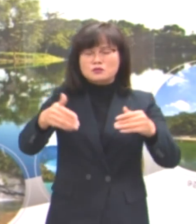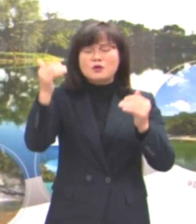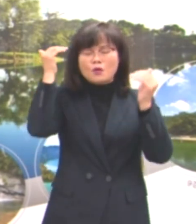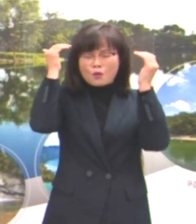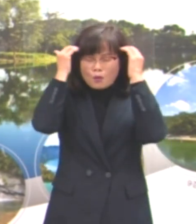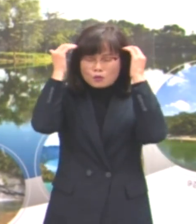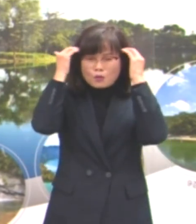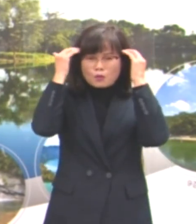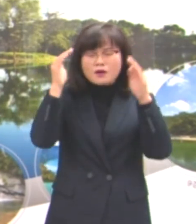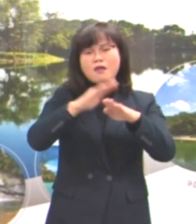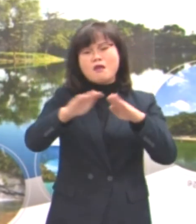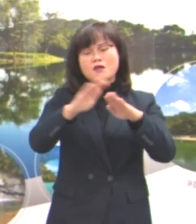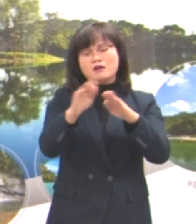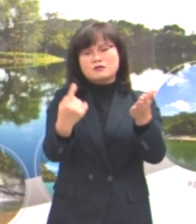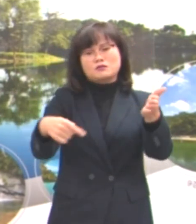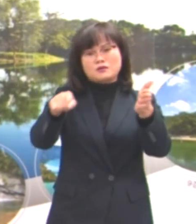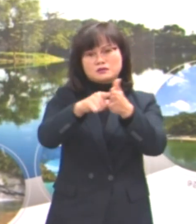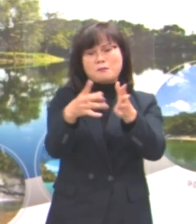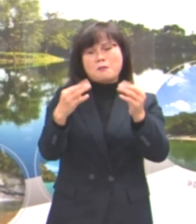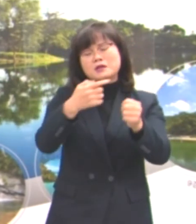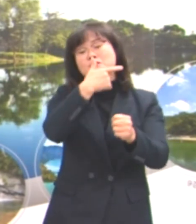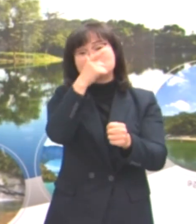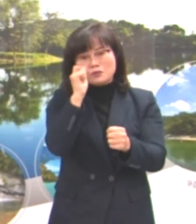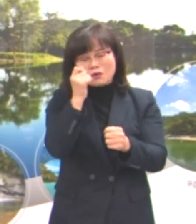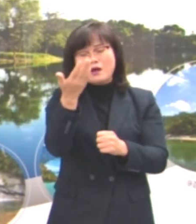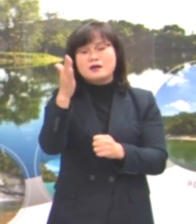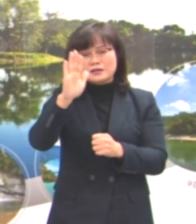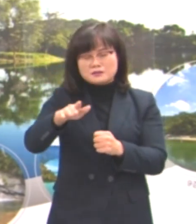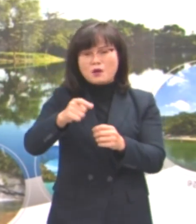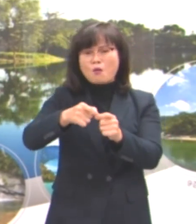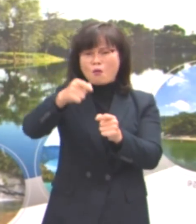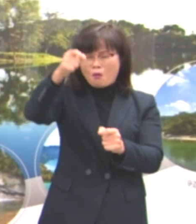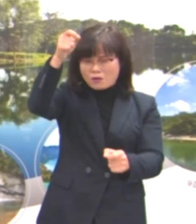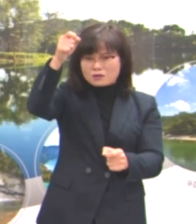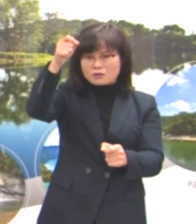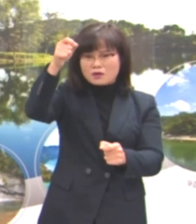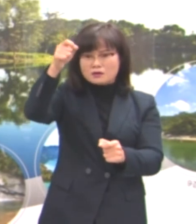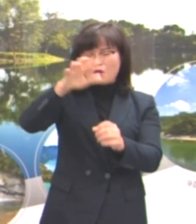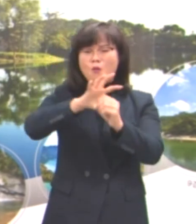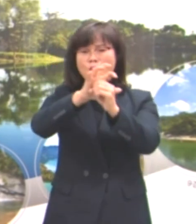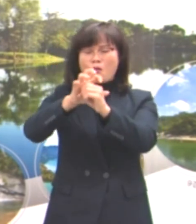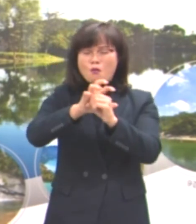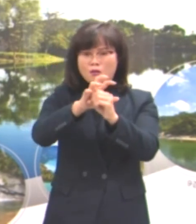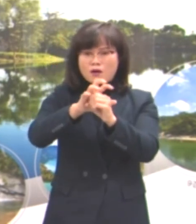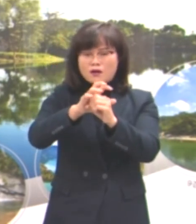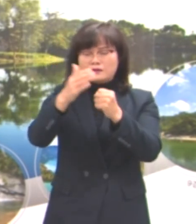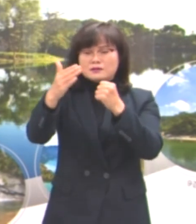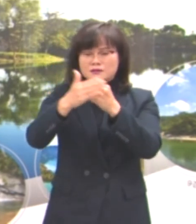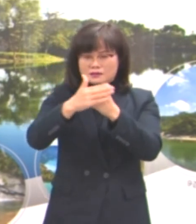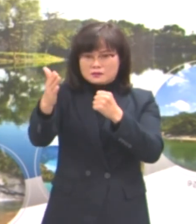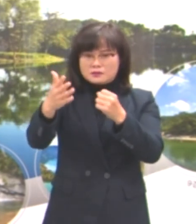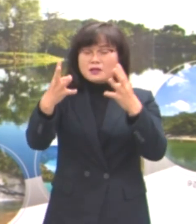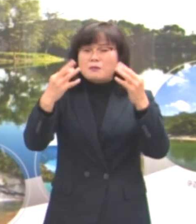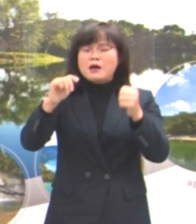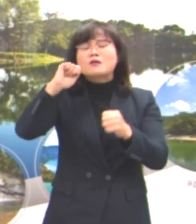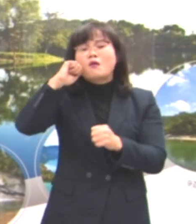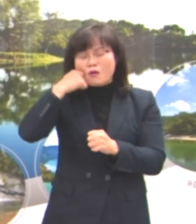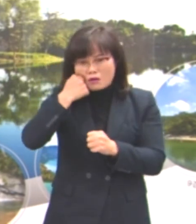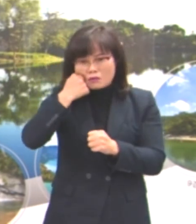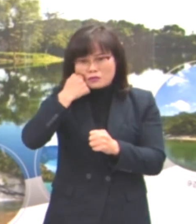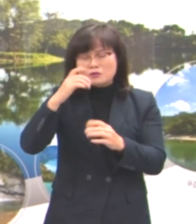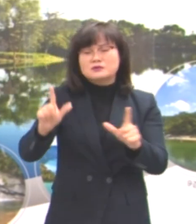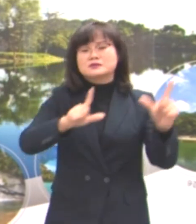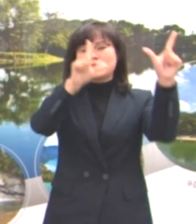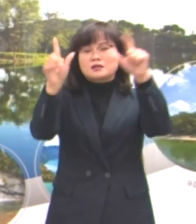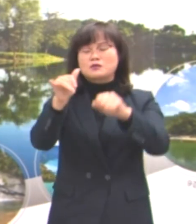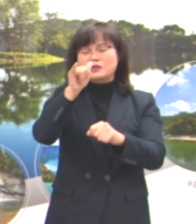해소하기엔 많이 부족하겠지만 장기간 이어지는 코로나19로 많은 어려움을 겪고